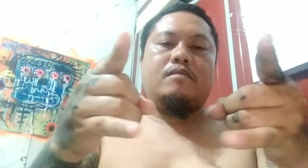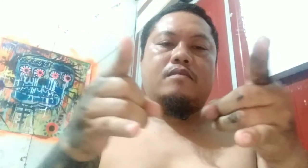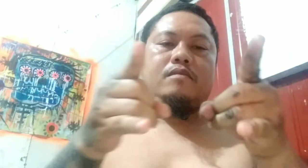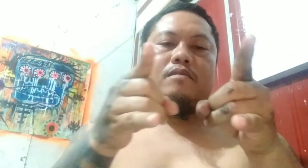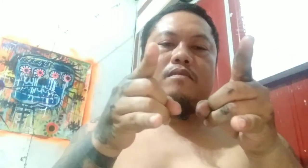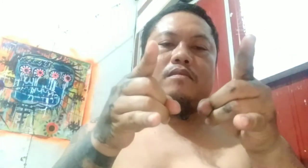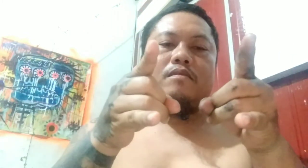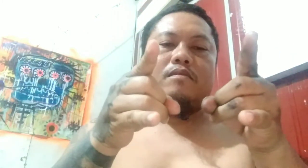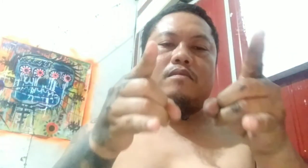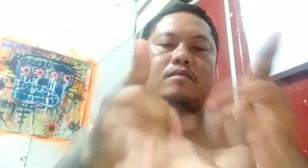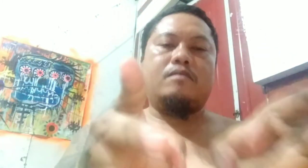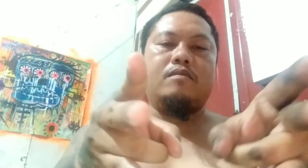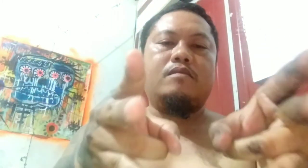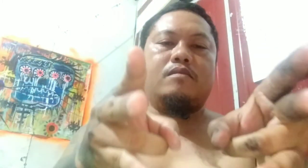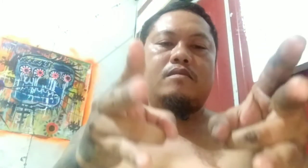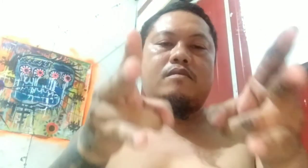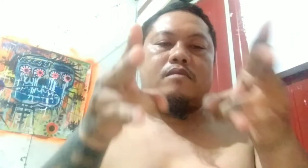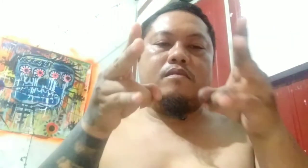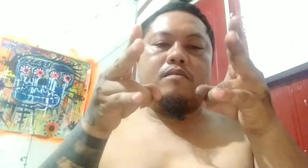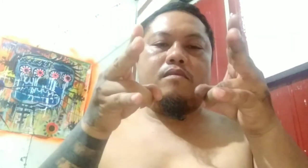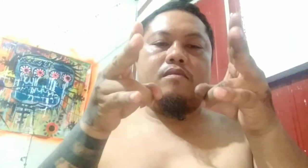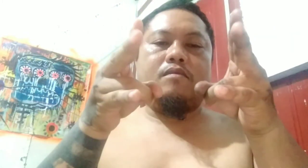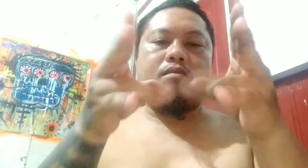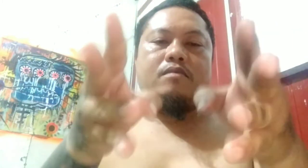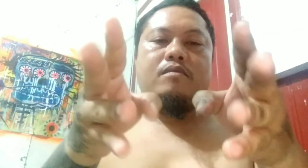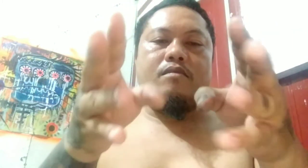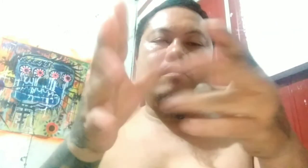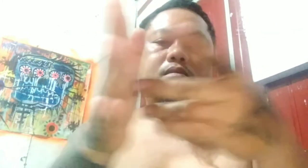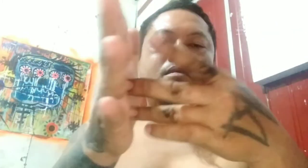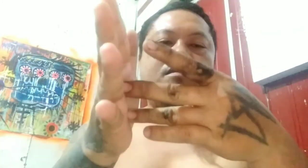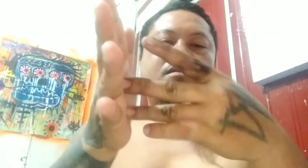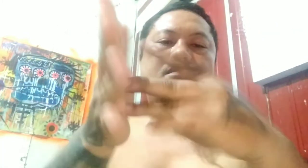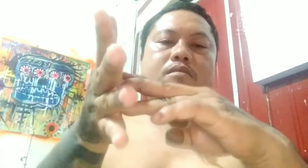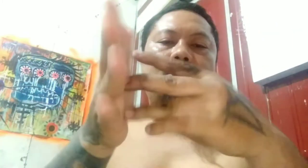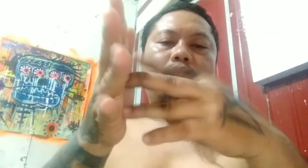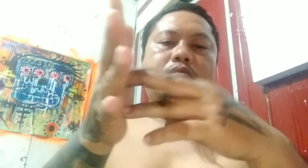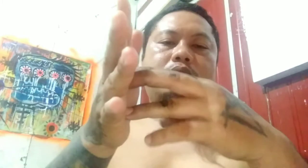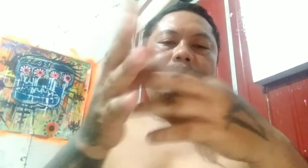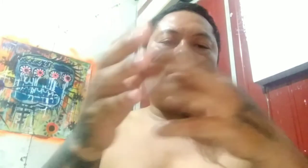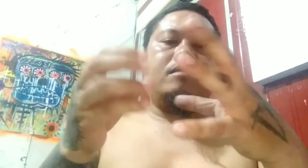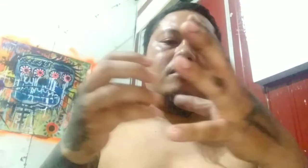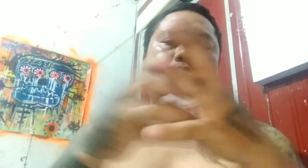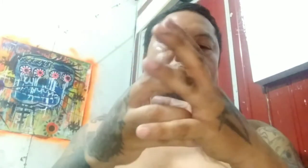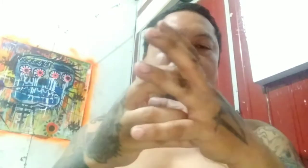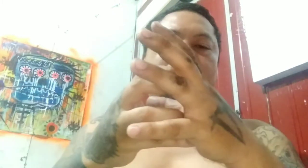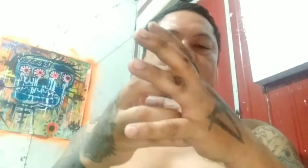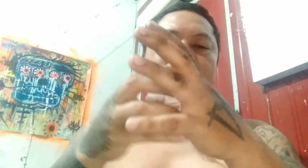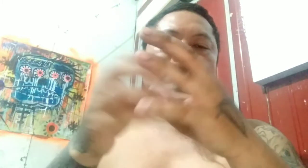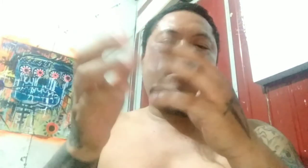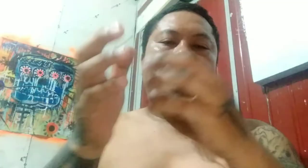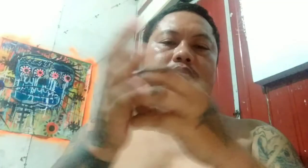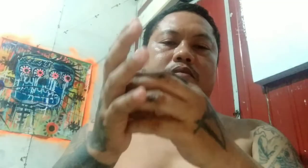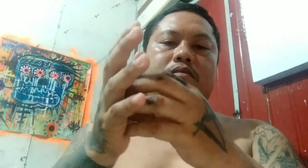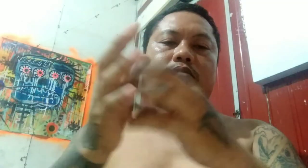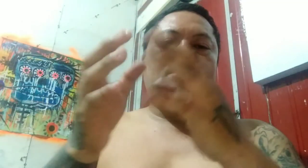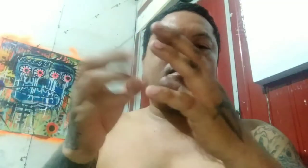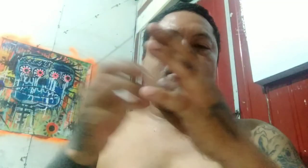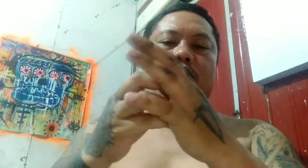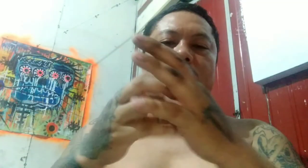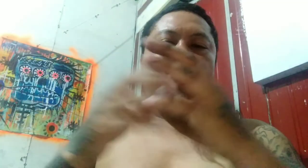Pwede ang distance. In short, in short, wala rin physical interaction sa bahak. Oo, tama. Ay, wala. or